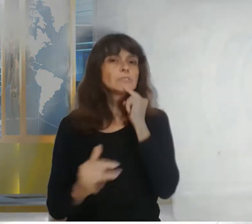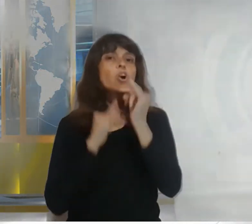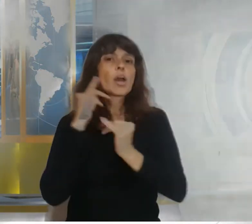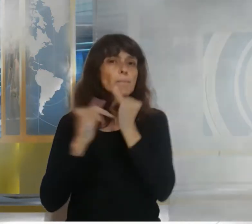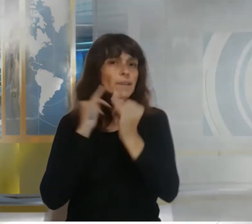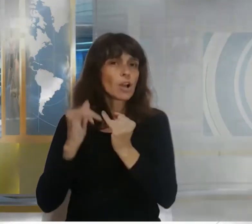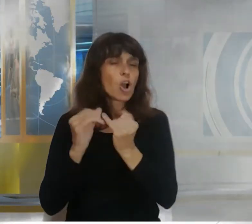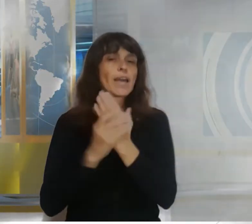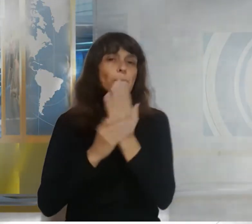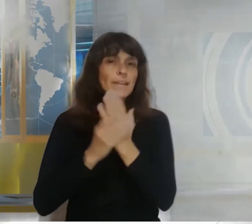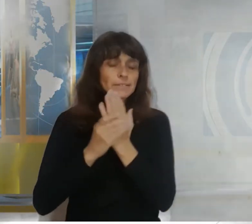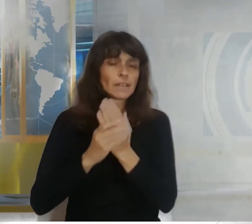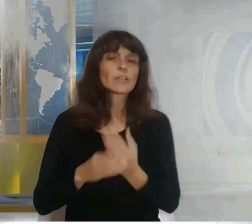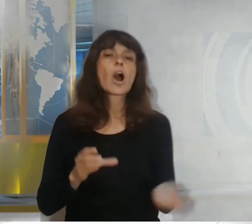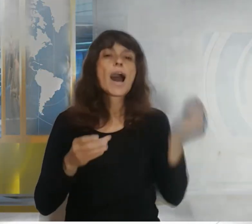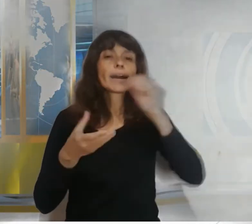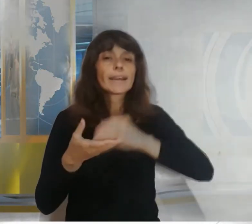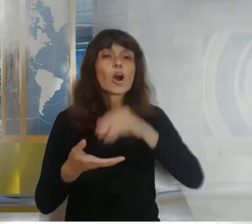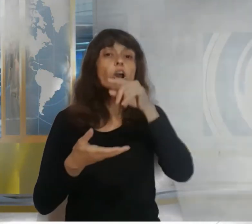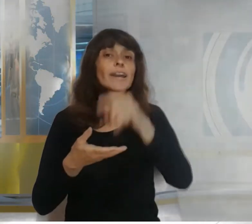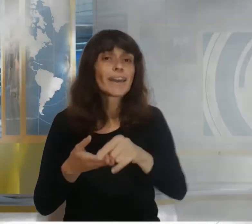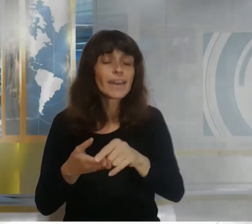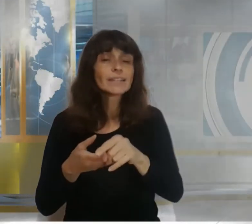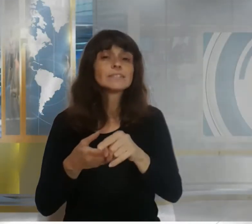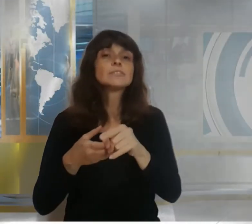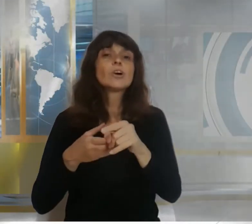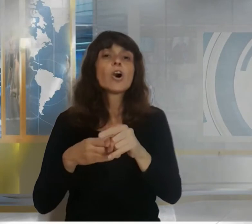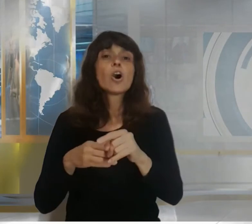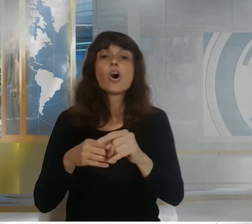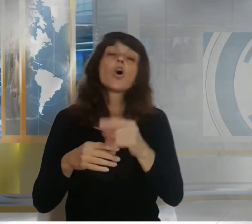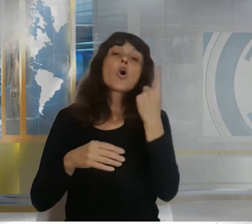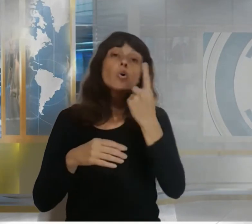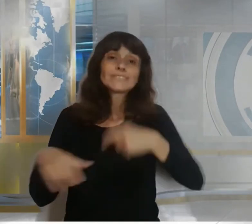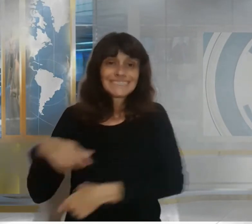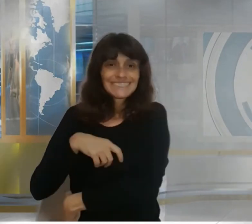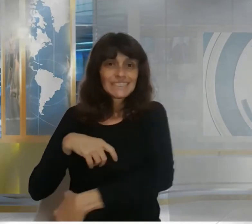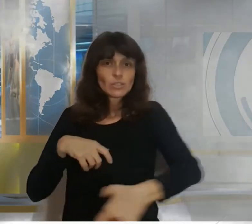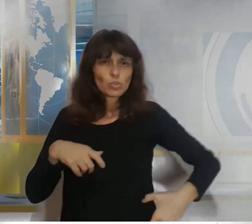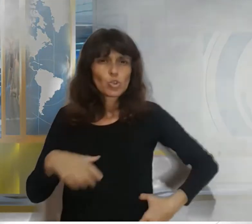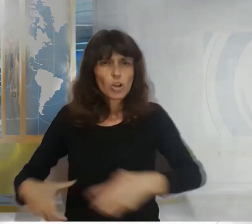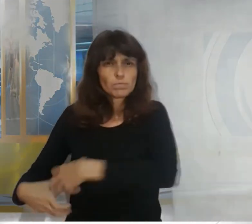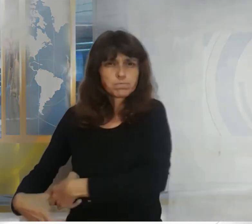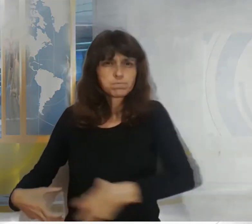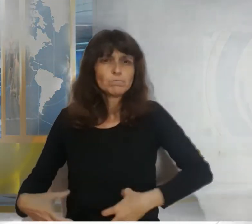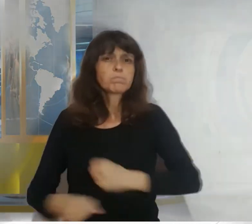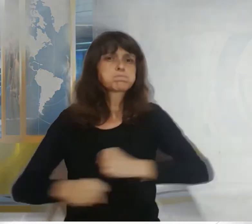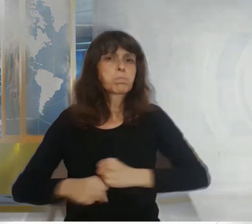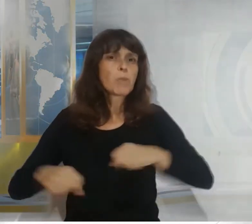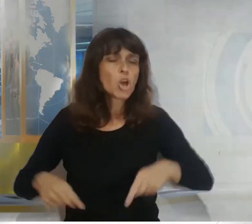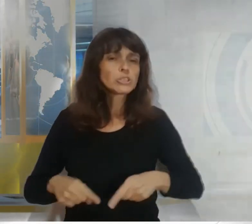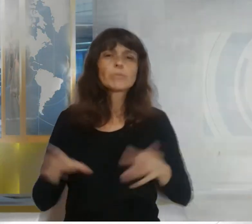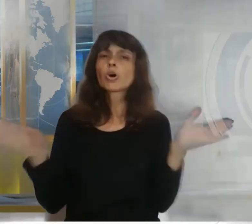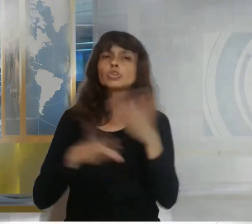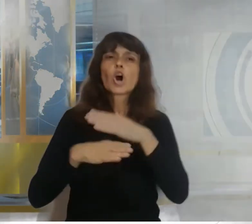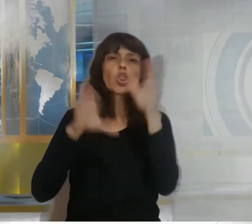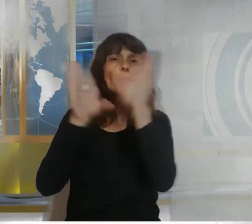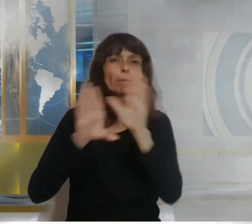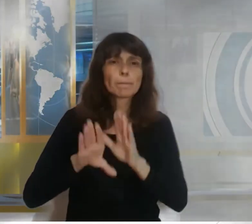atentado fue perpetrado con un cinturón explosivo y un artefacto casero que explotaron en el mismo mercado